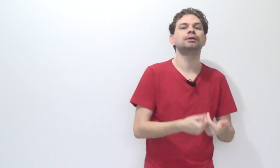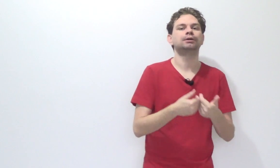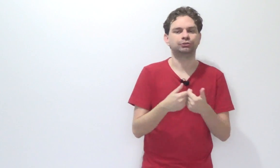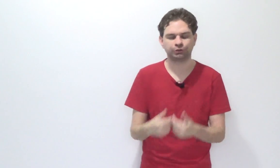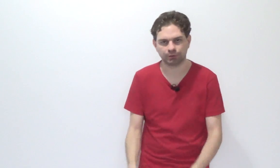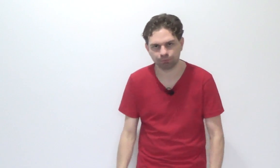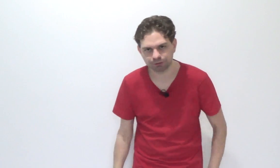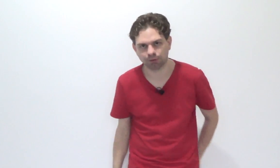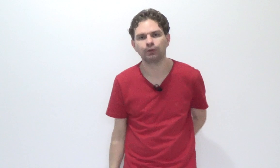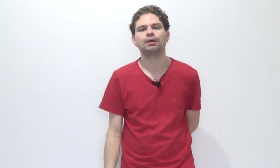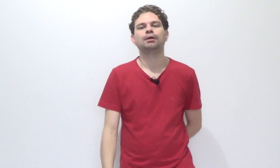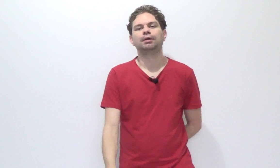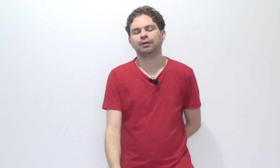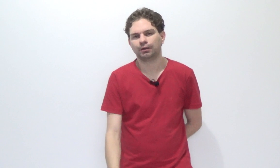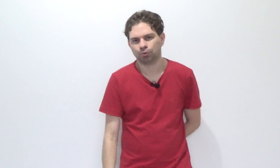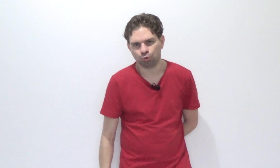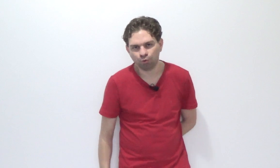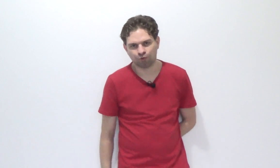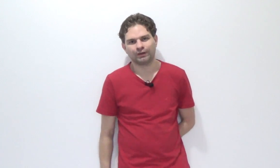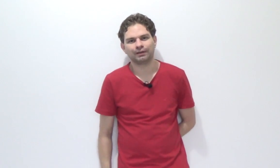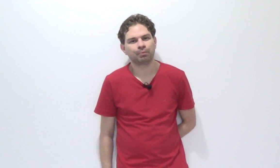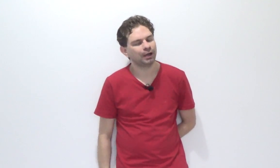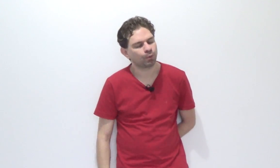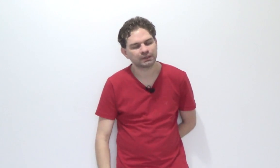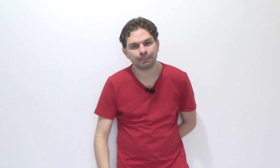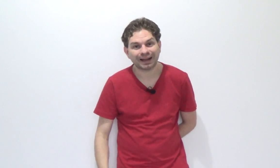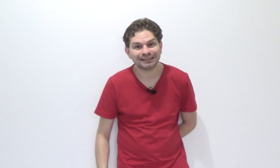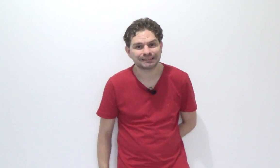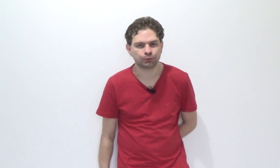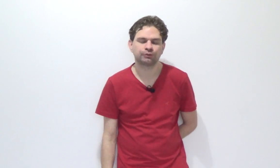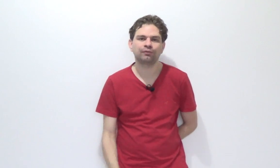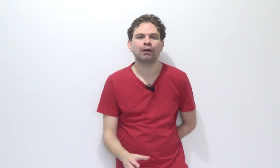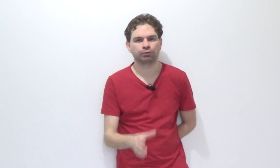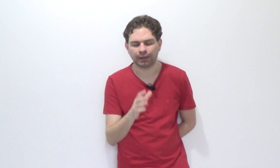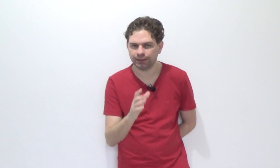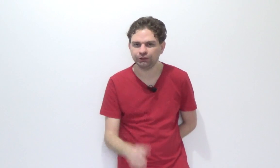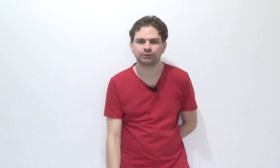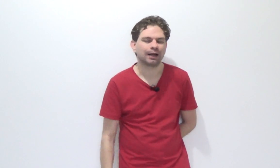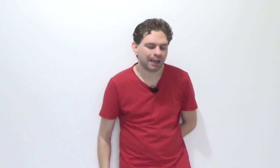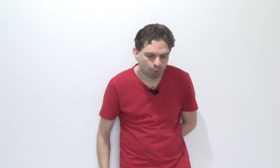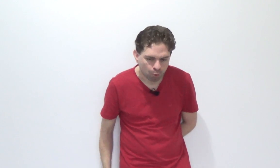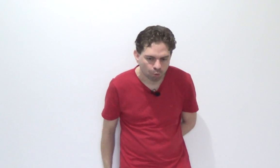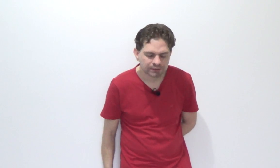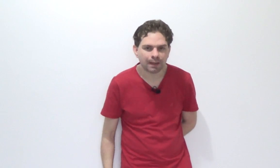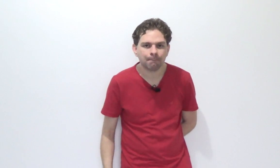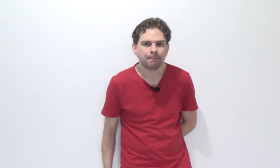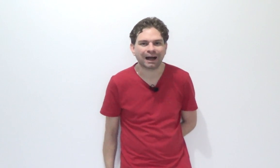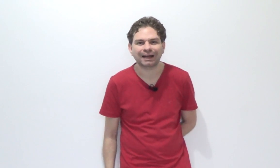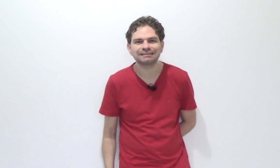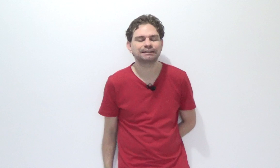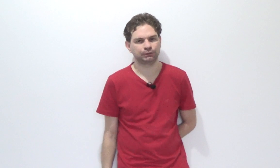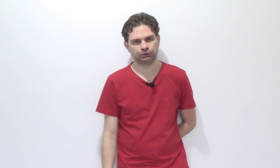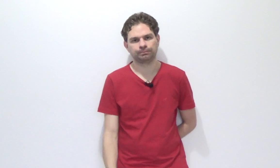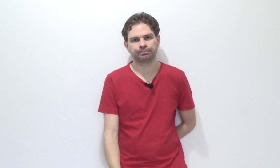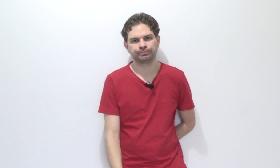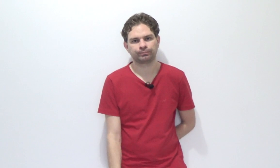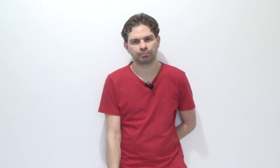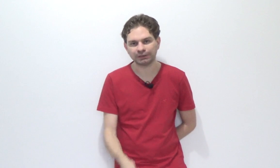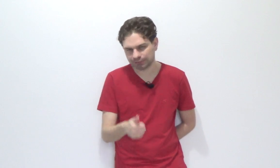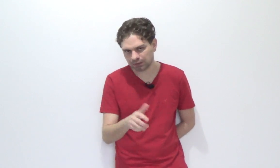distribuição. Ufa, né? Porra, é coisa pra cacete. Eu te falo, tu não acredita. É coisa pra cacete. Mas tá